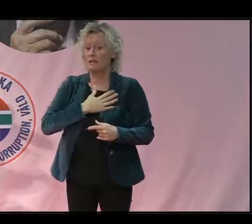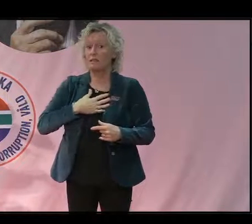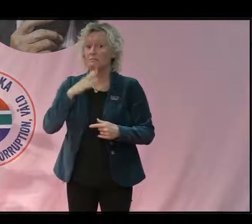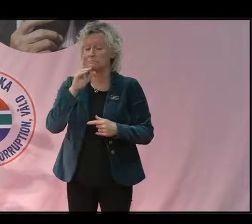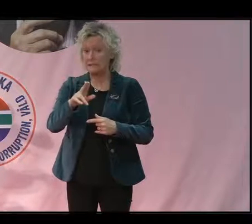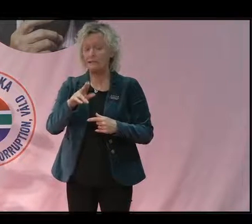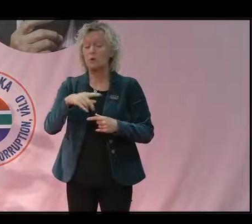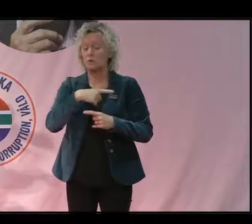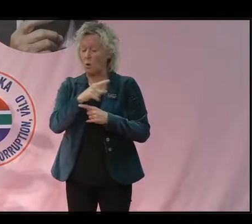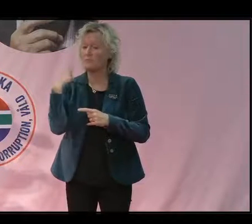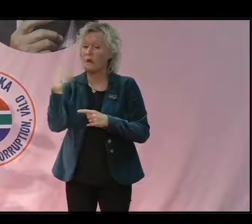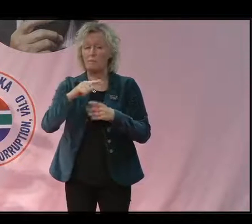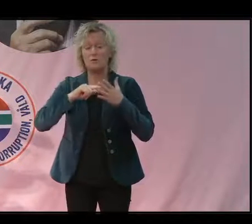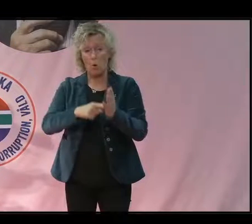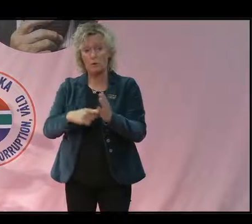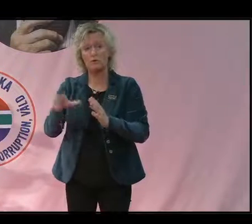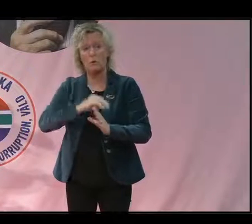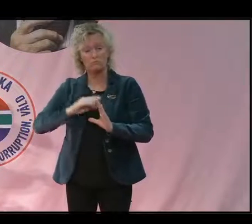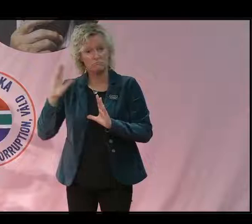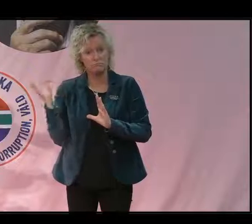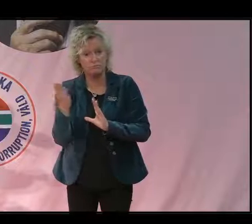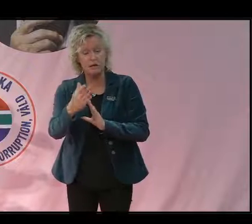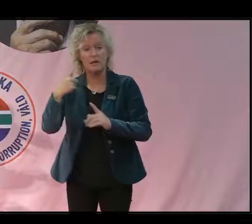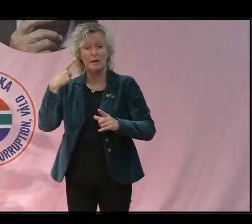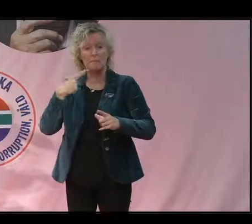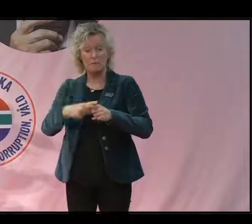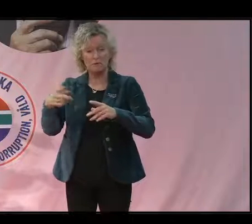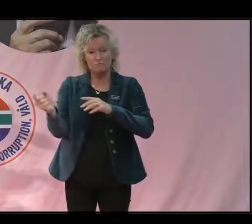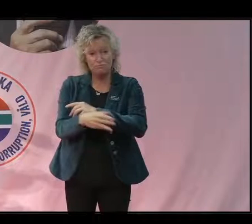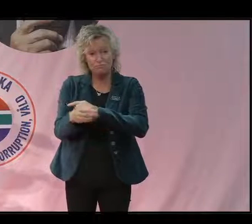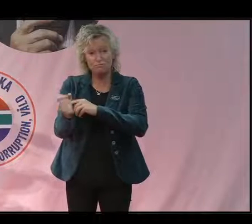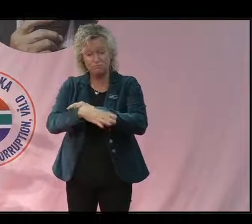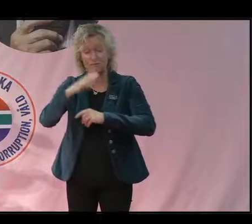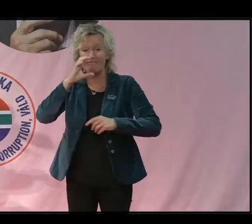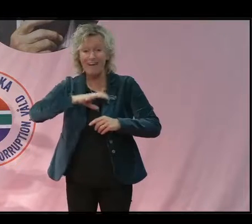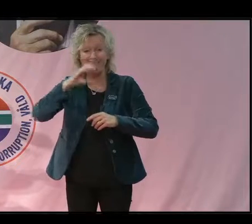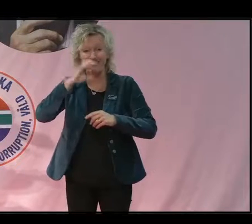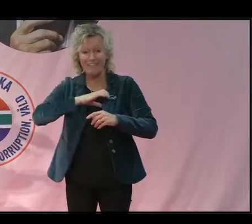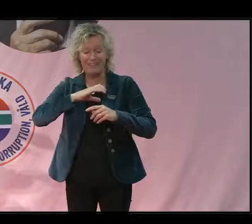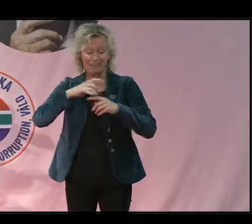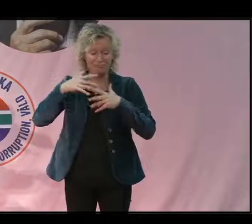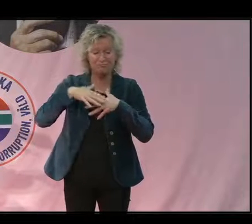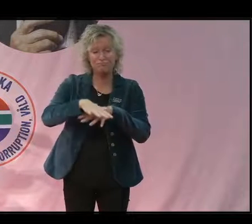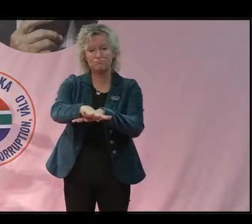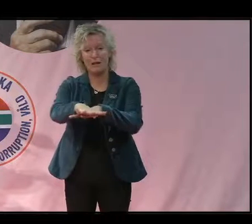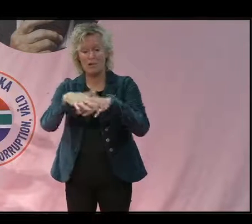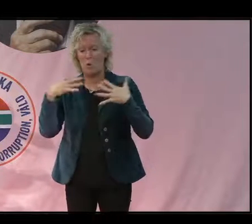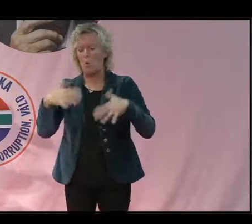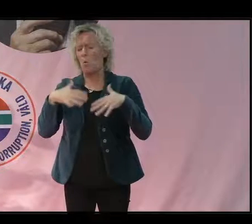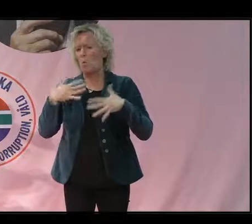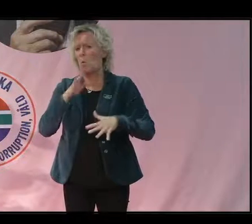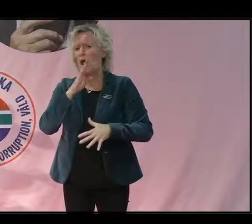i kläm när avskogningen och uppvärmningen och föroreningen av vattenresurser skapar enorma problem.